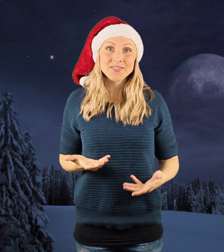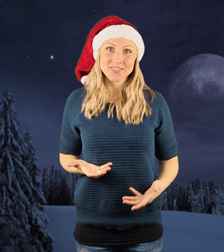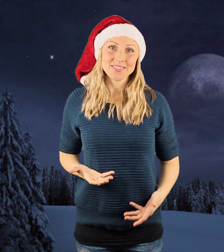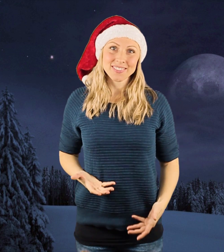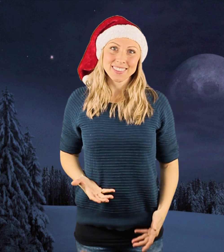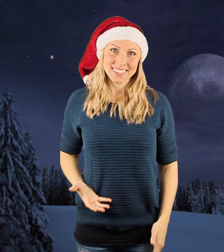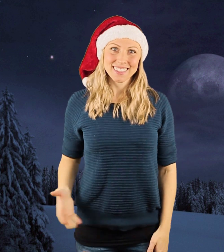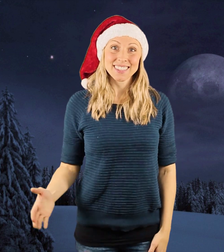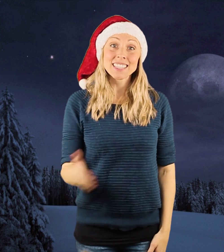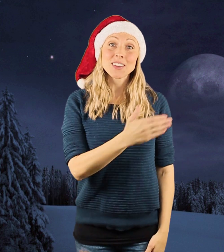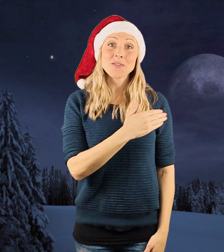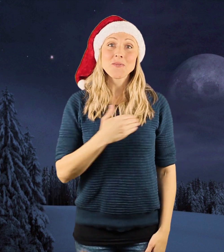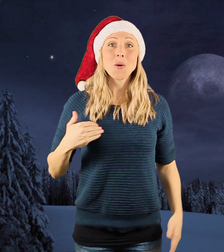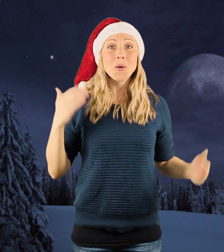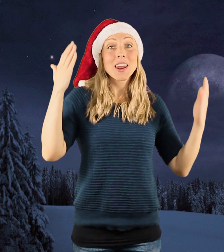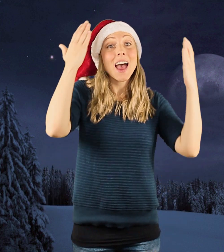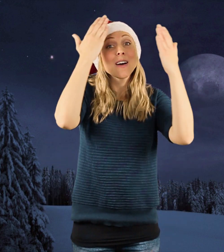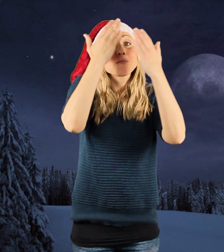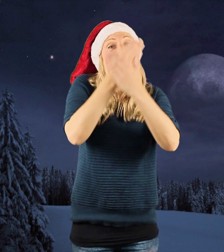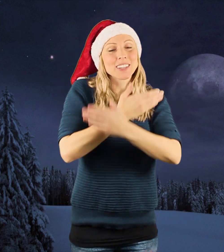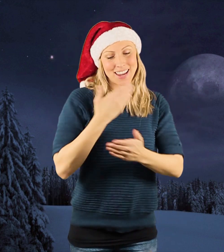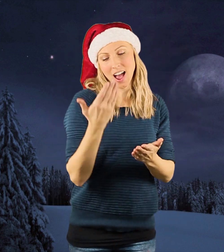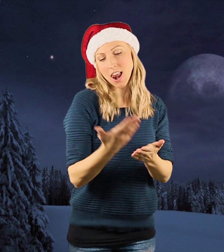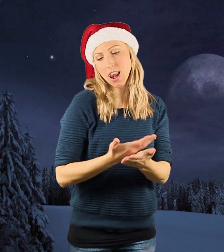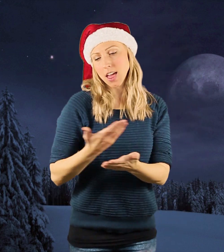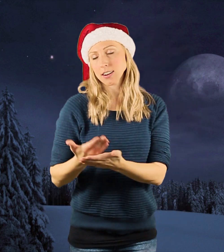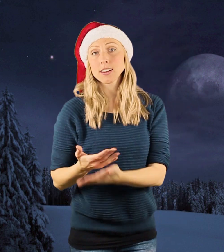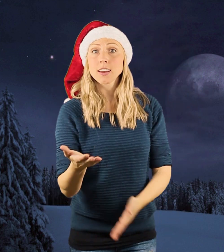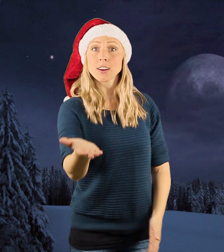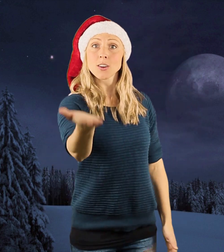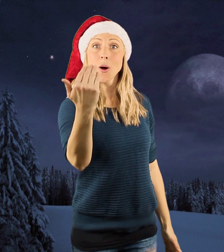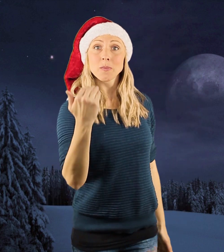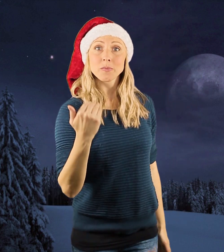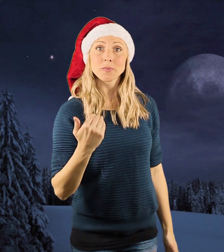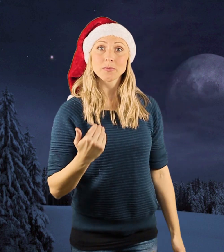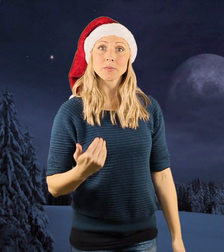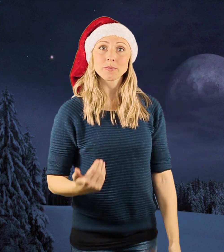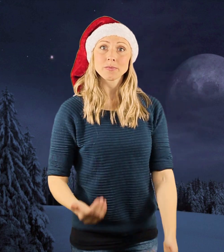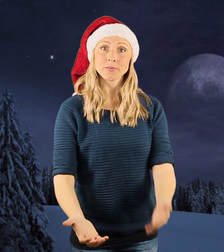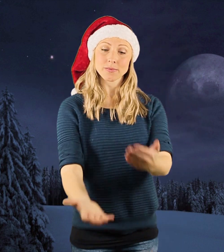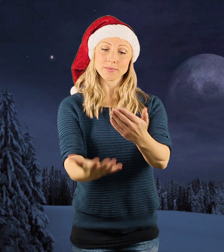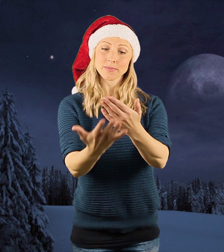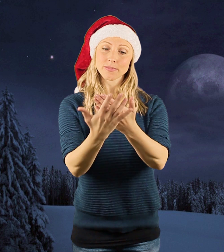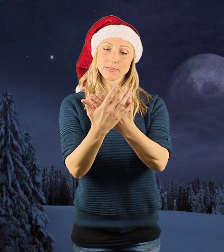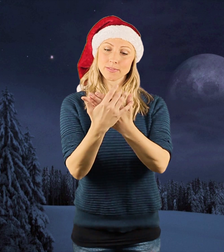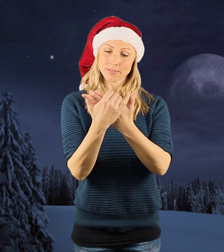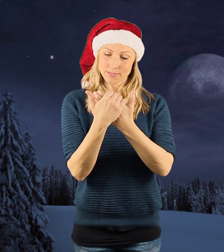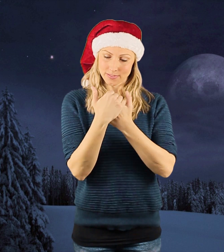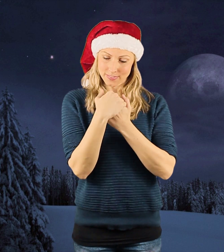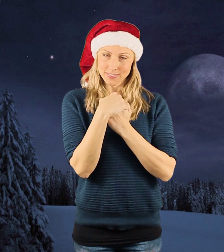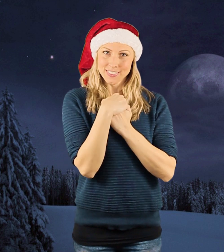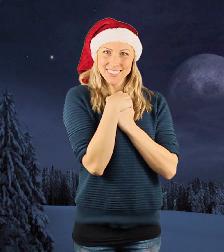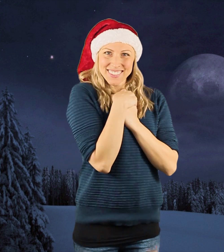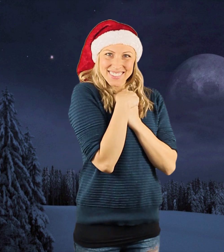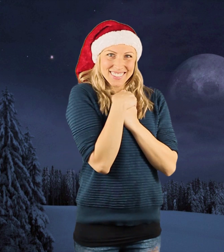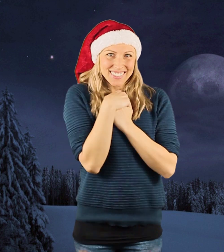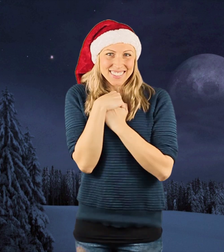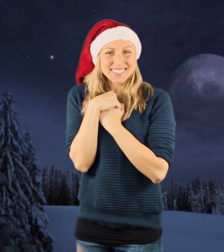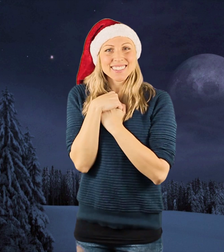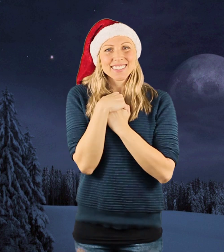I våra mörka länder Kom, låt oss ta varandras händer